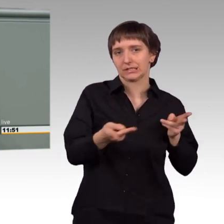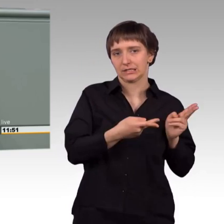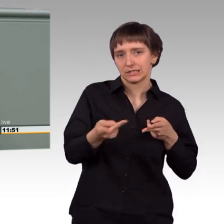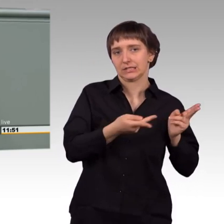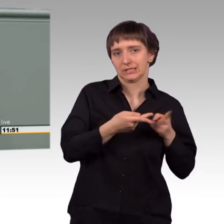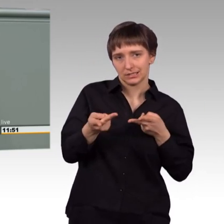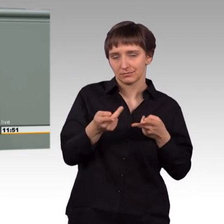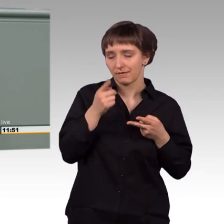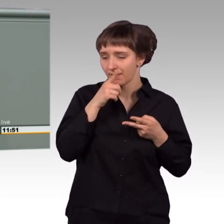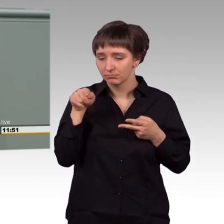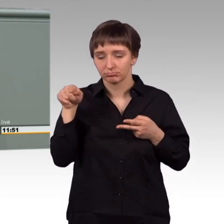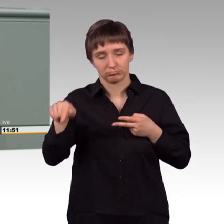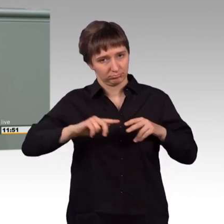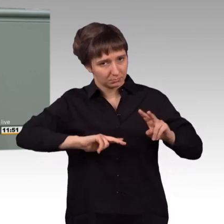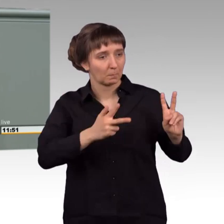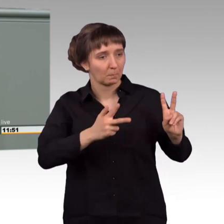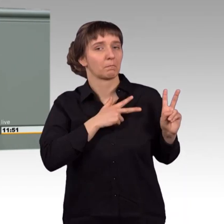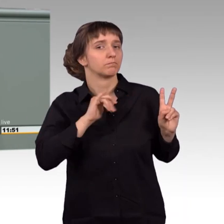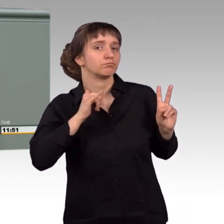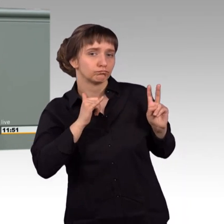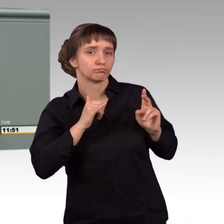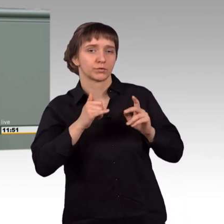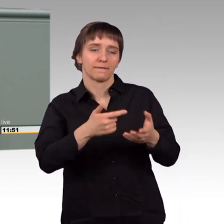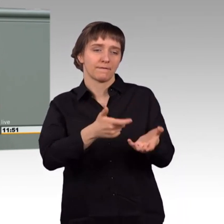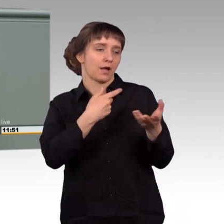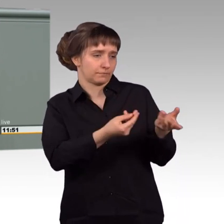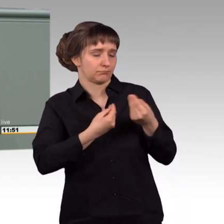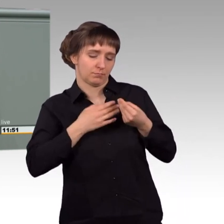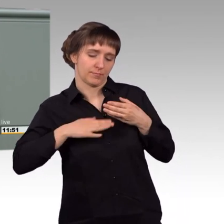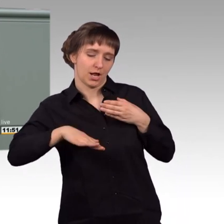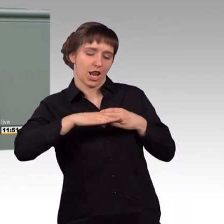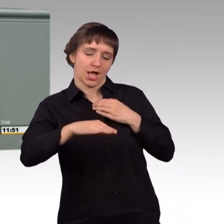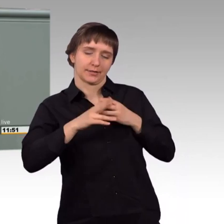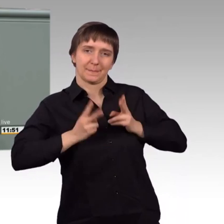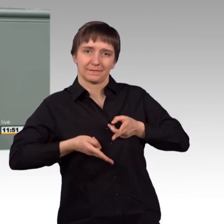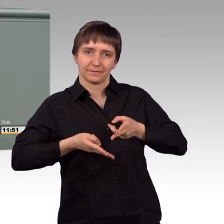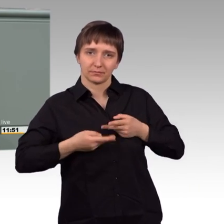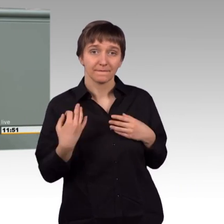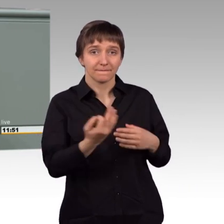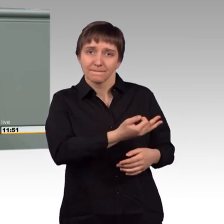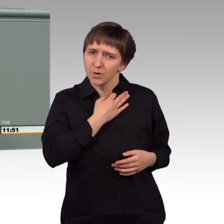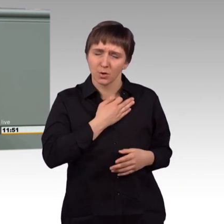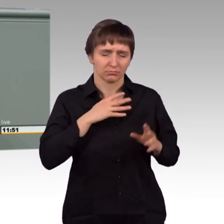Staaten zusichern, dass die Waffen im Land verbleiben. Für uns ist das inakzeptabel, was Sie hier machen.